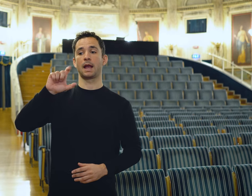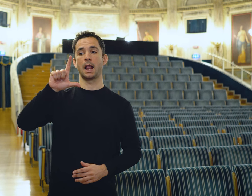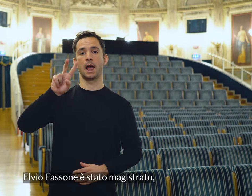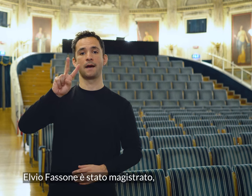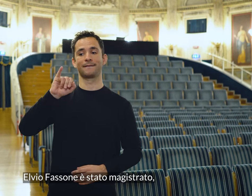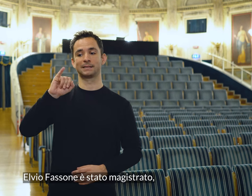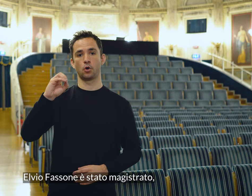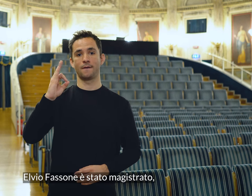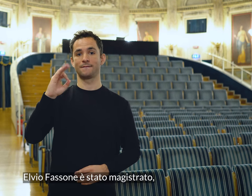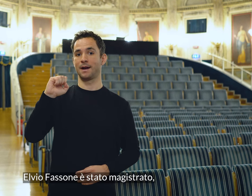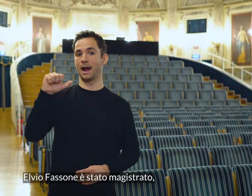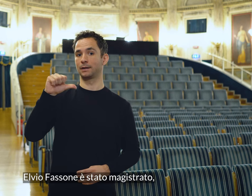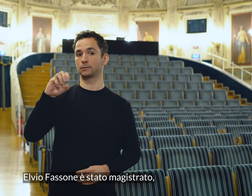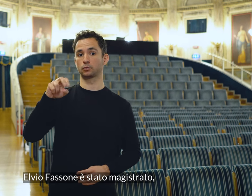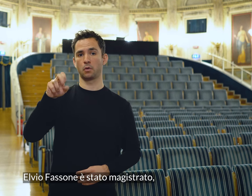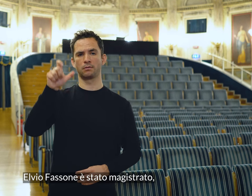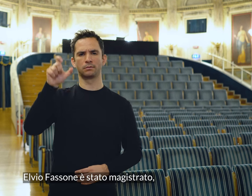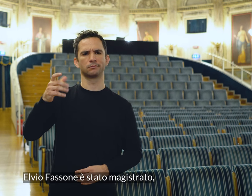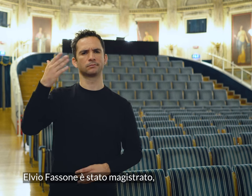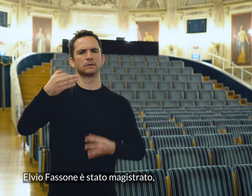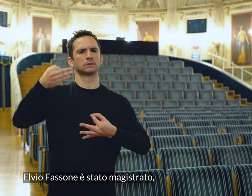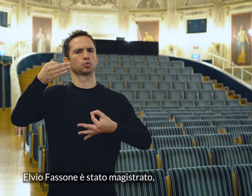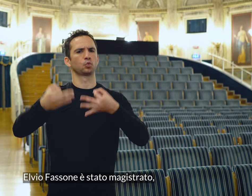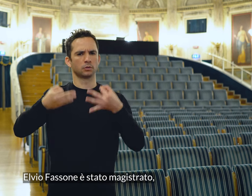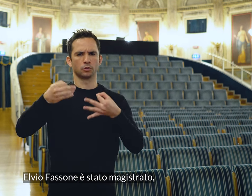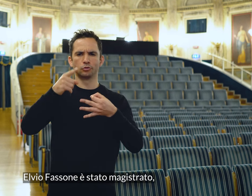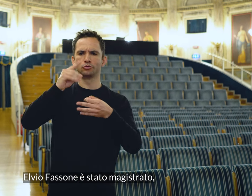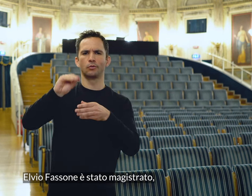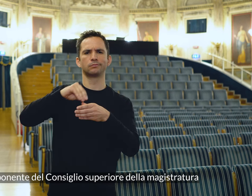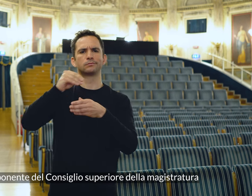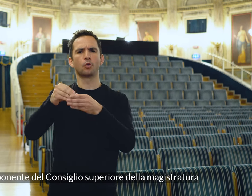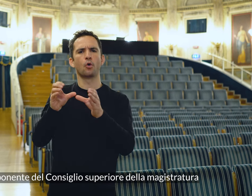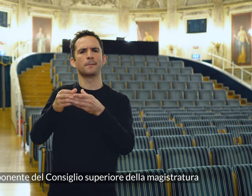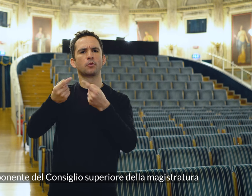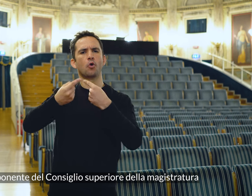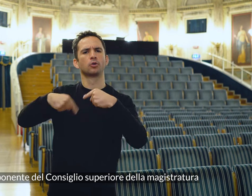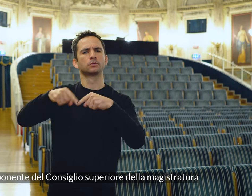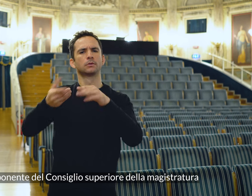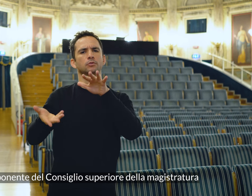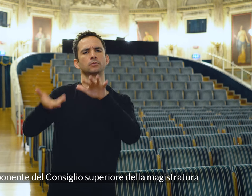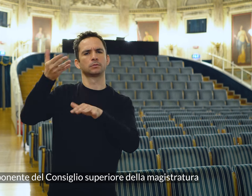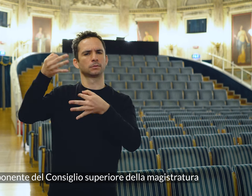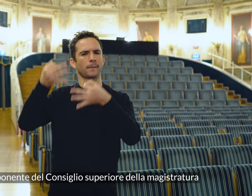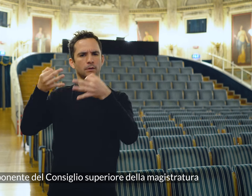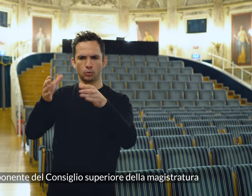Elvio Fassone è stato magistrato, componente del Consiglio Superiore della